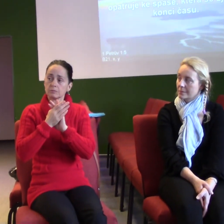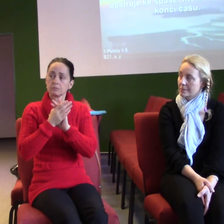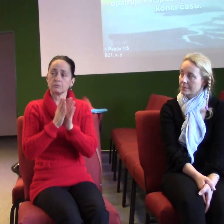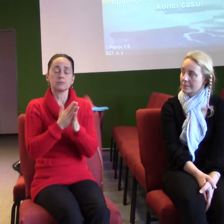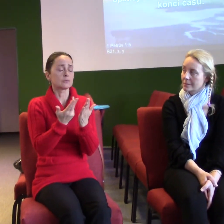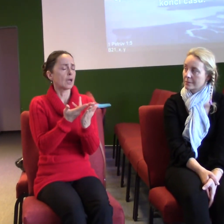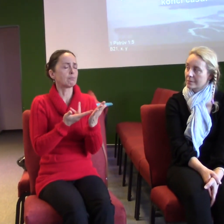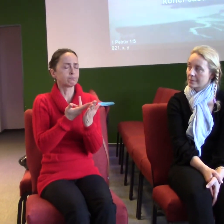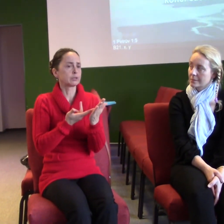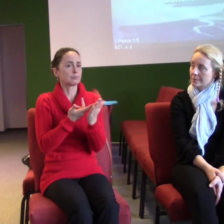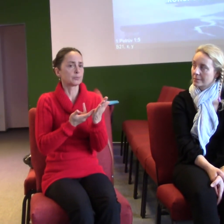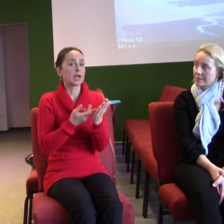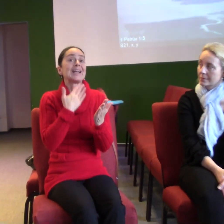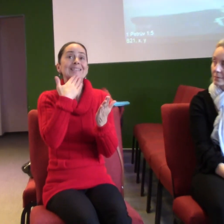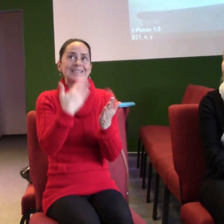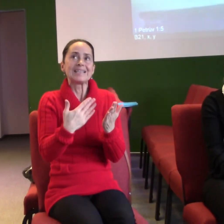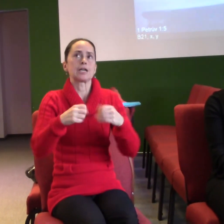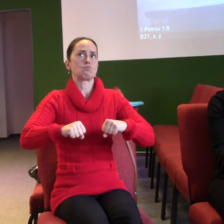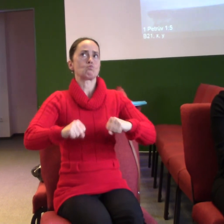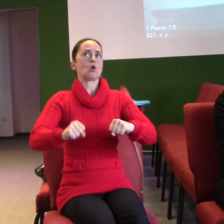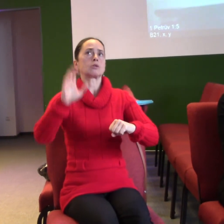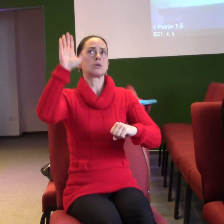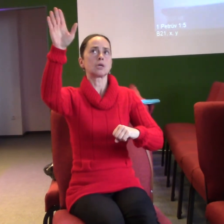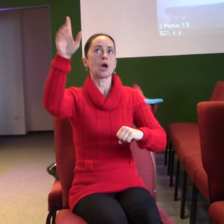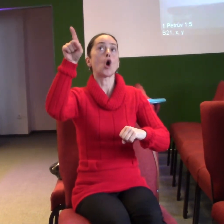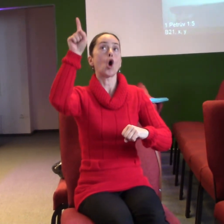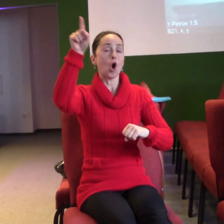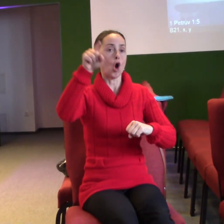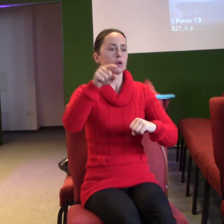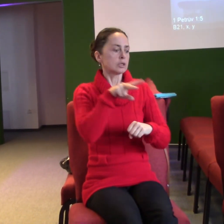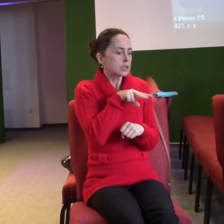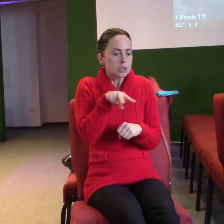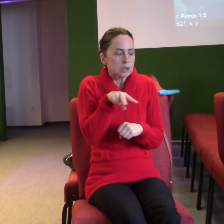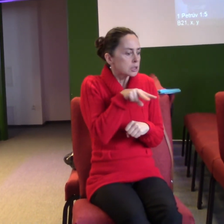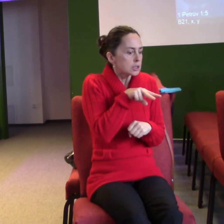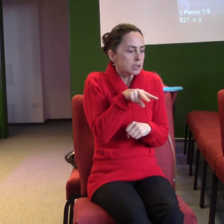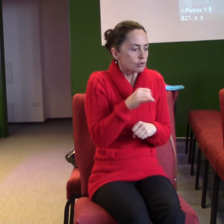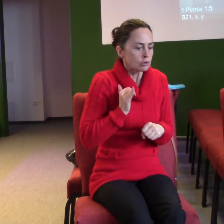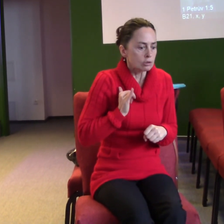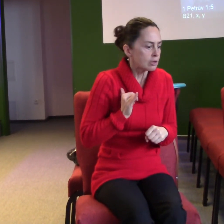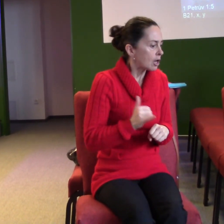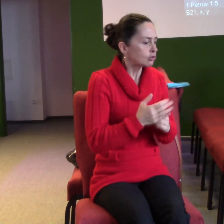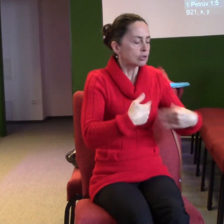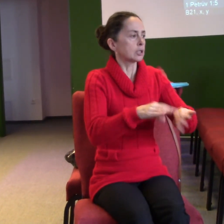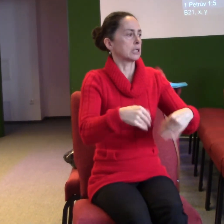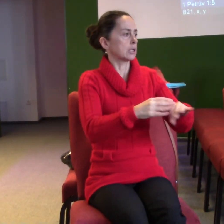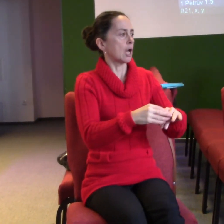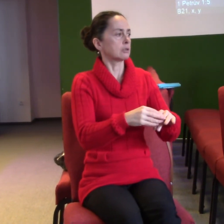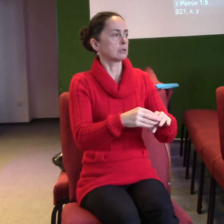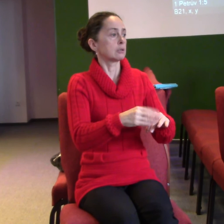že jeho mocí jsme střeženi. Jediné, co my k tomu přidáváme, je, že mu duvěřujeme, že mu věříme. Je to